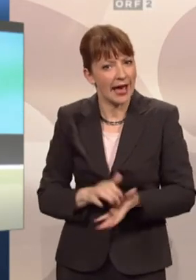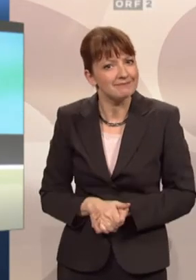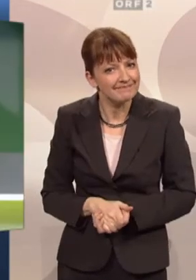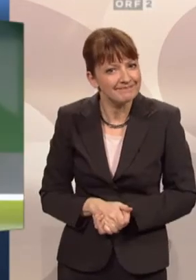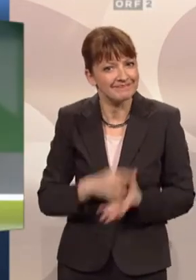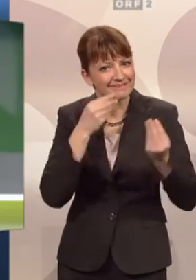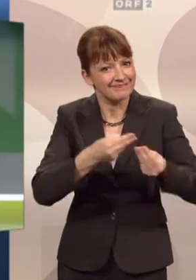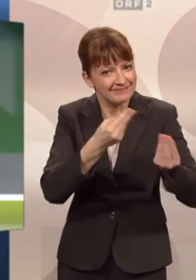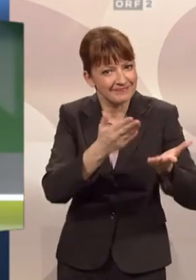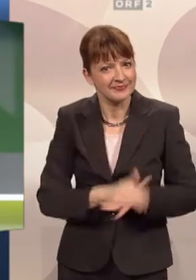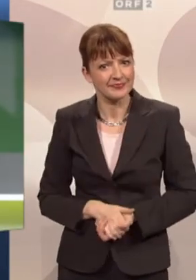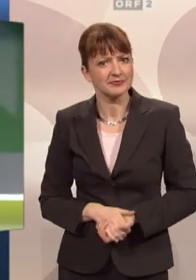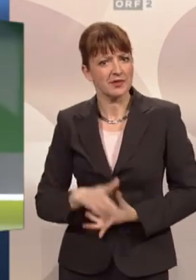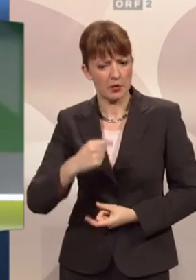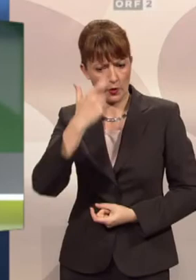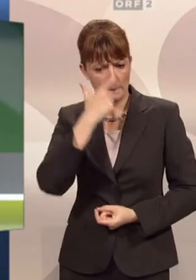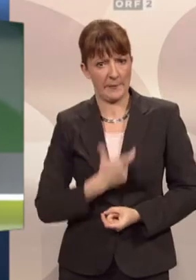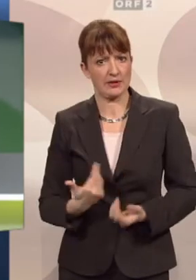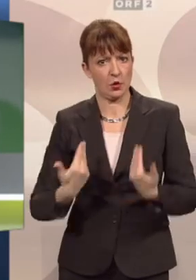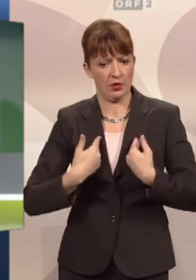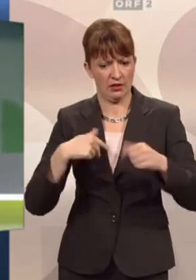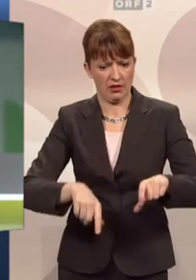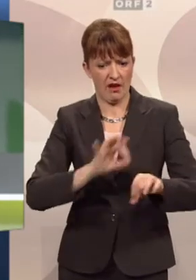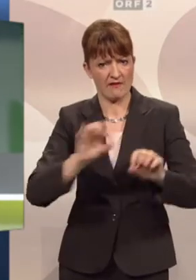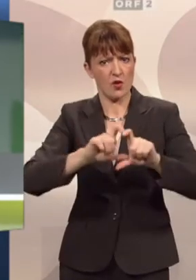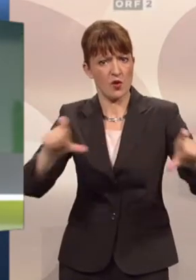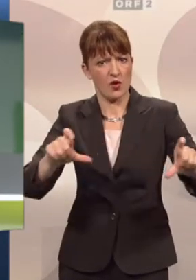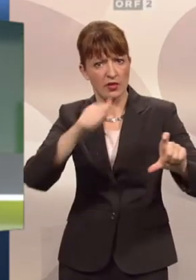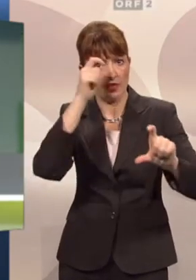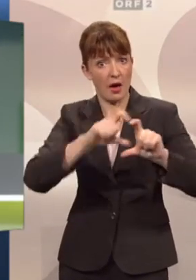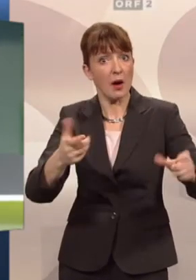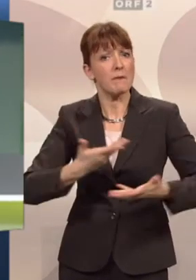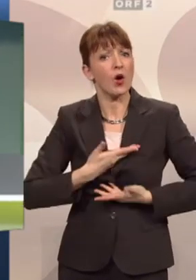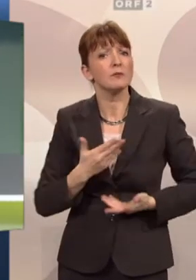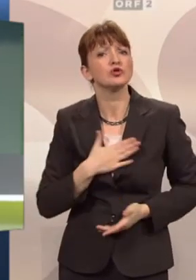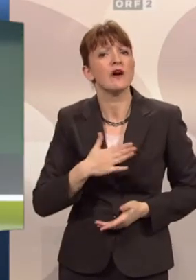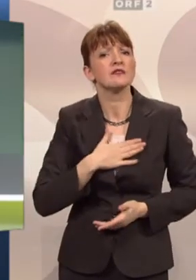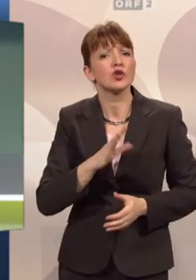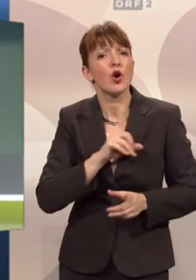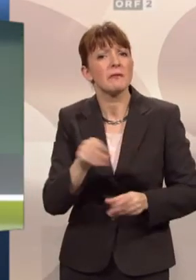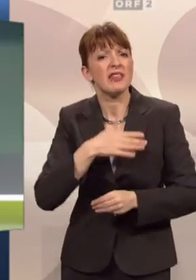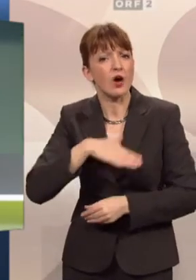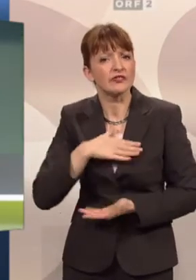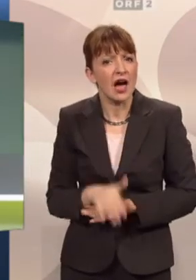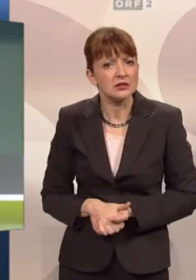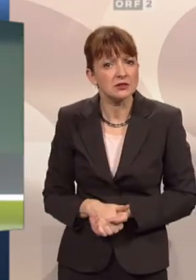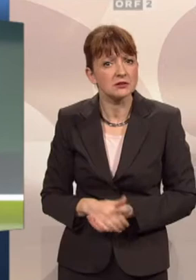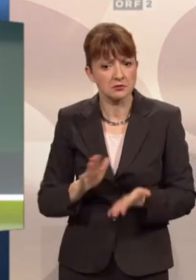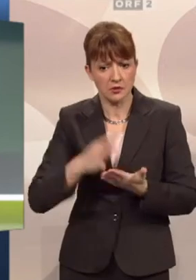So, also einen persönlich gewidmeten Behindertenparkplatz bekommt man ja sowieso nur mit Ausweis. Jetzt ist der Herr Steinbichler durch zehn